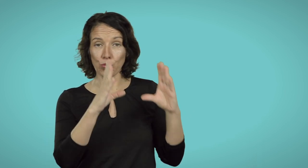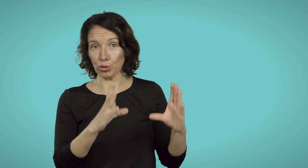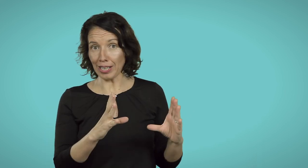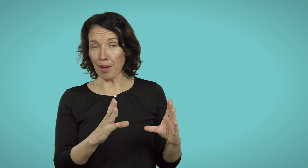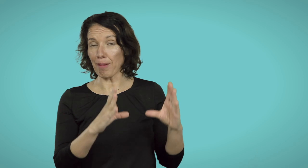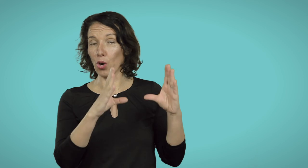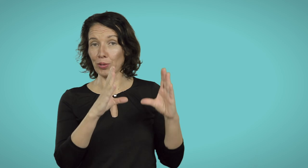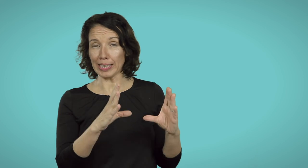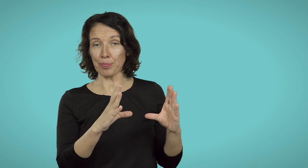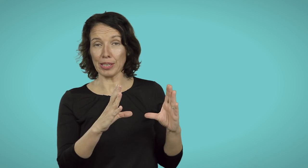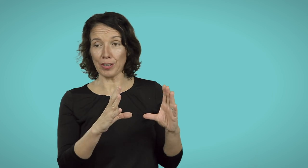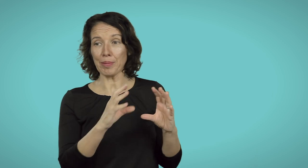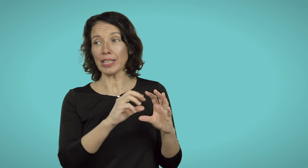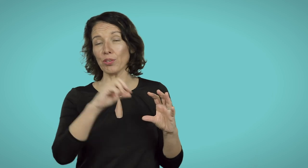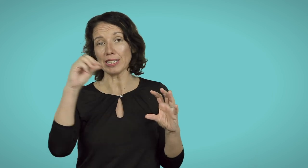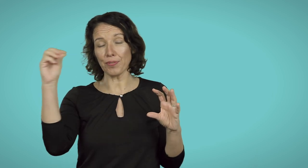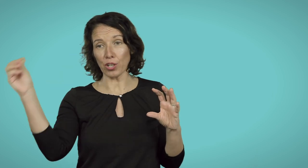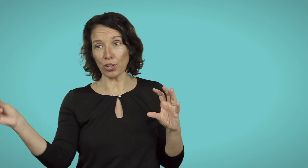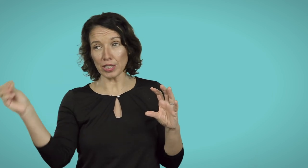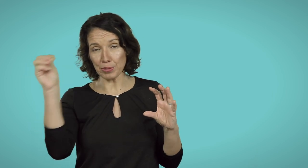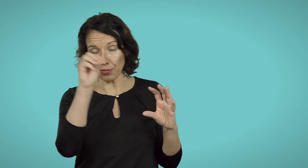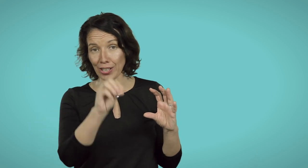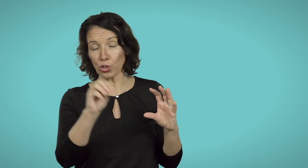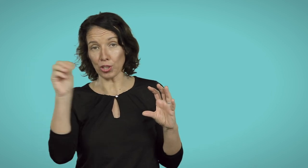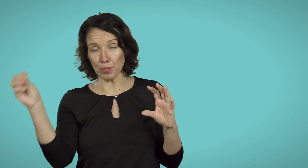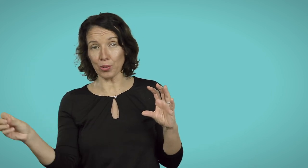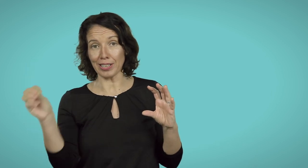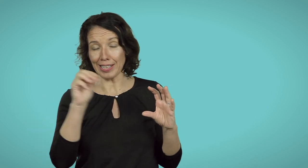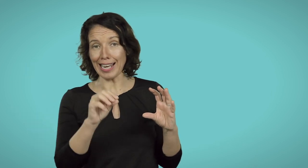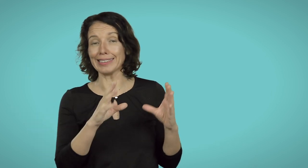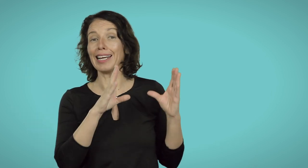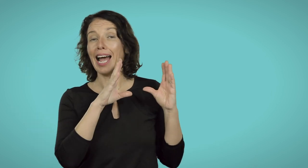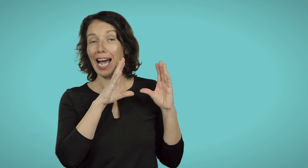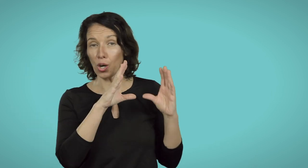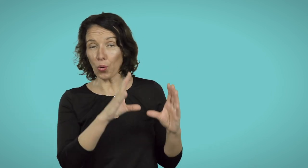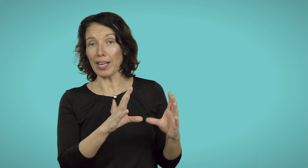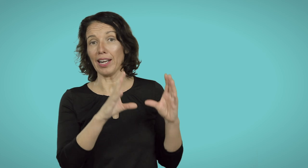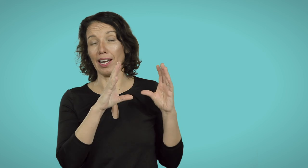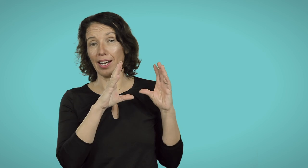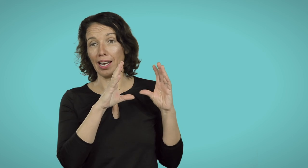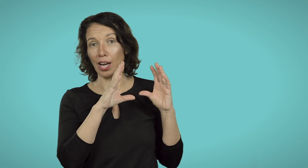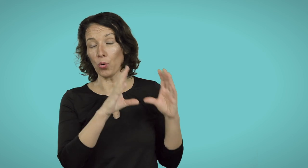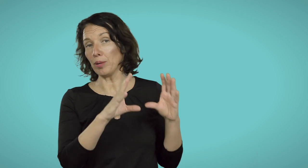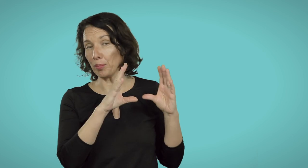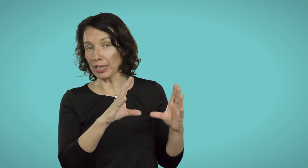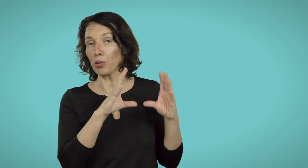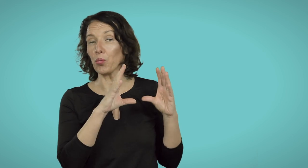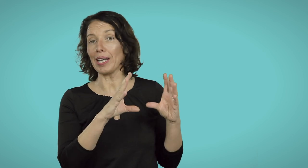fotogramma o una clip di riferimento e si fanno corrispondere le altre a quel momento, a quella